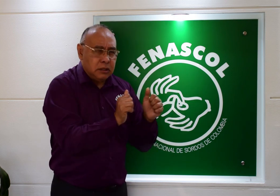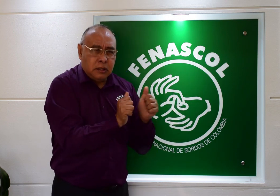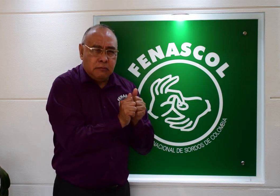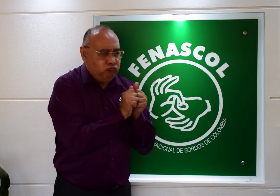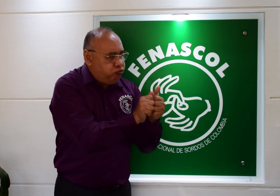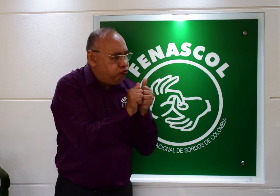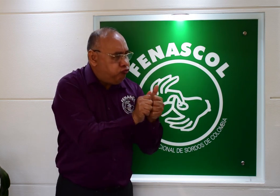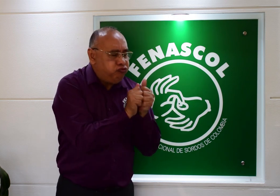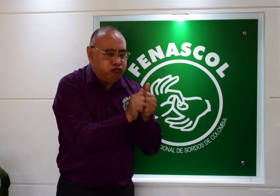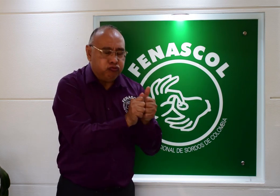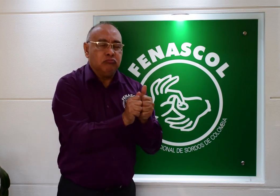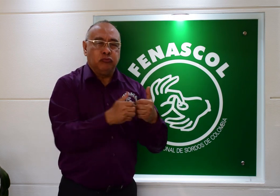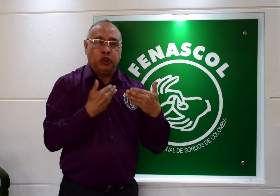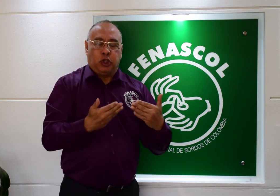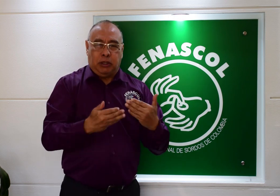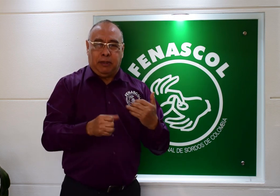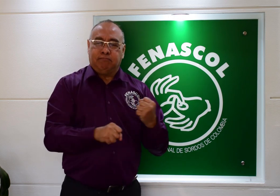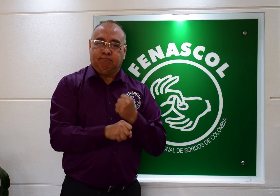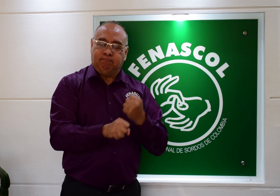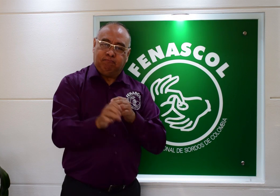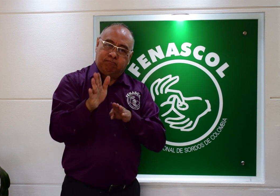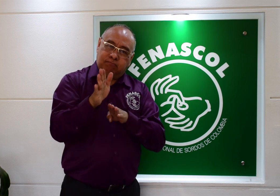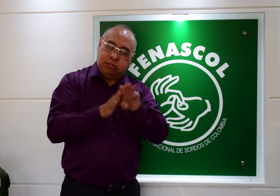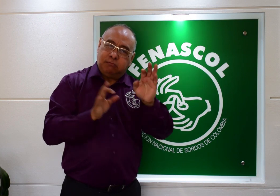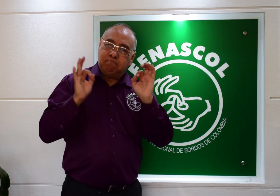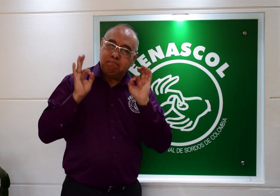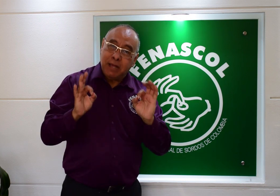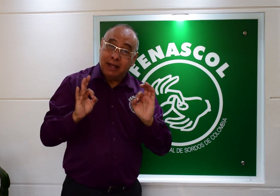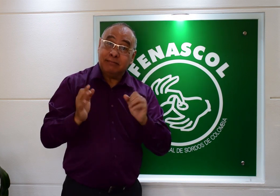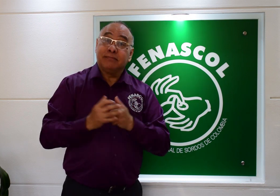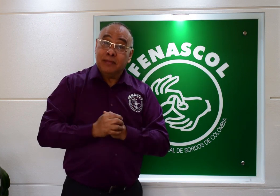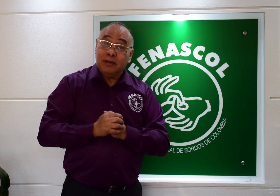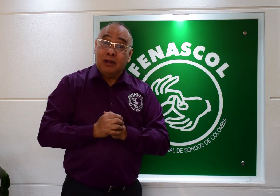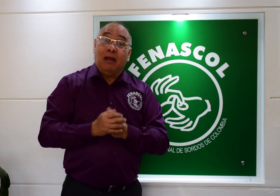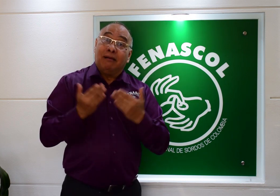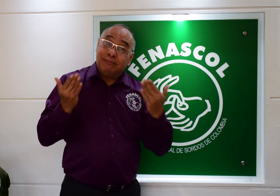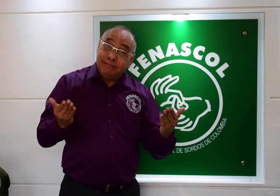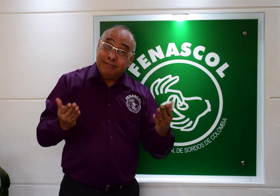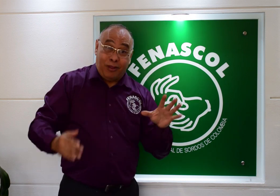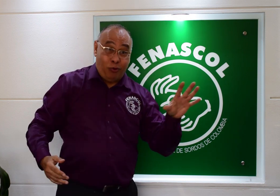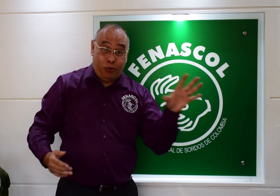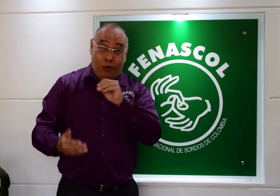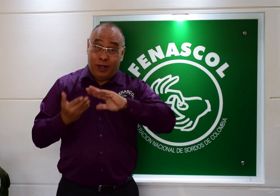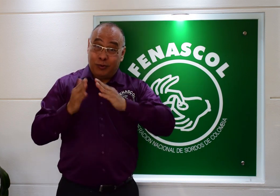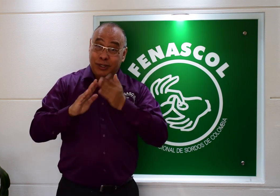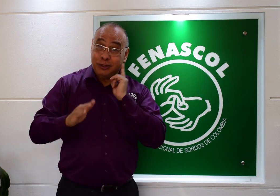ha permitido un excelente progreso en esta materia. Por ello, para toda la comunidad